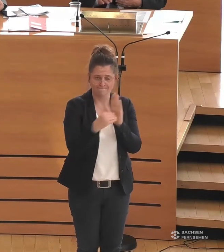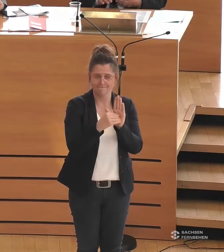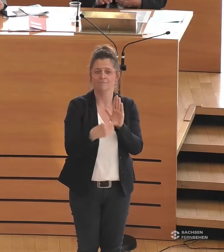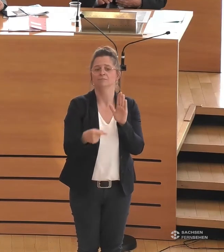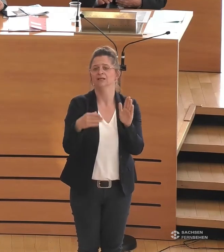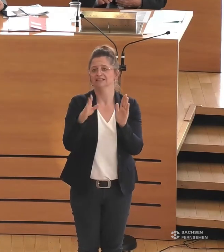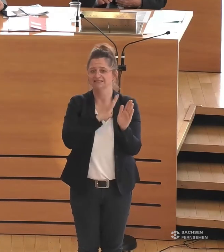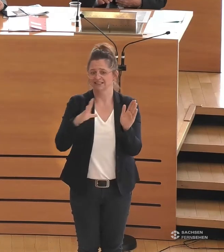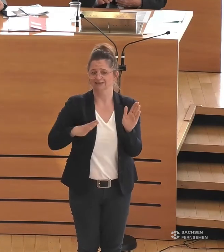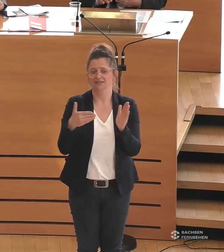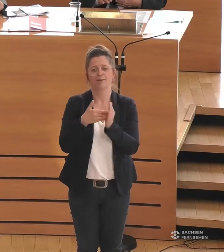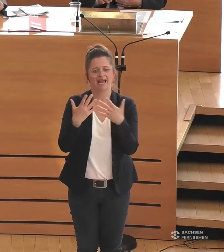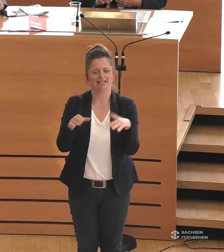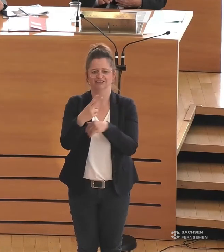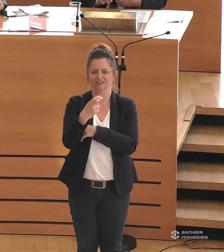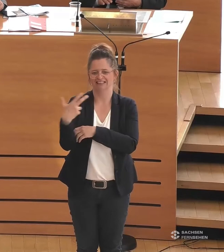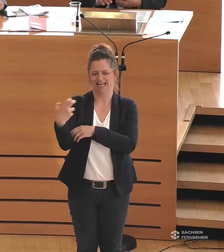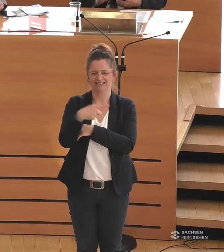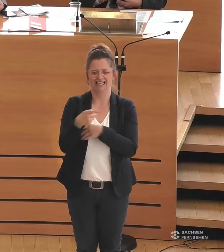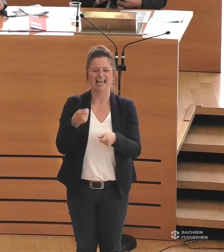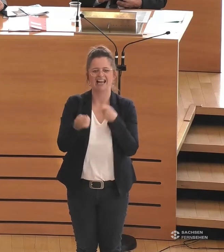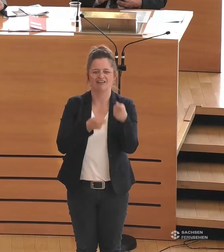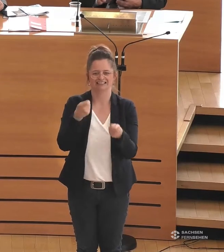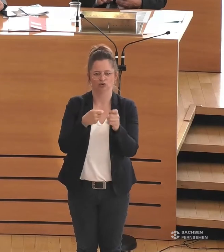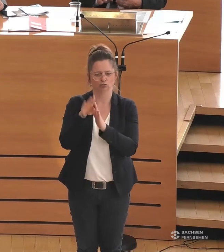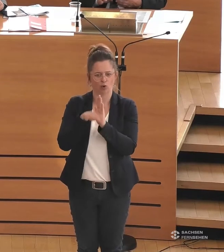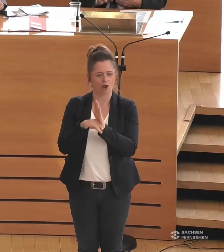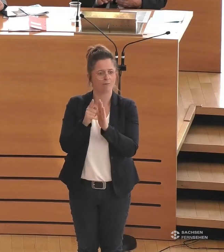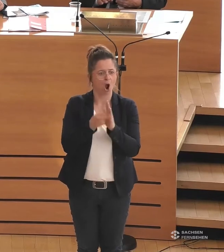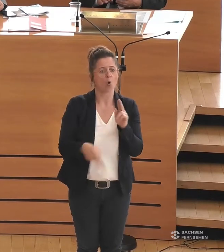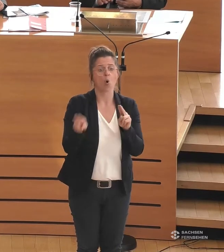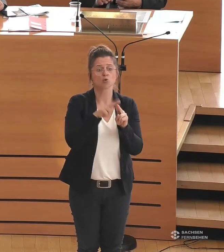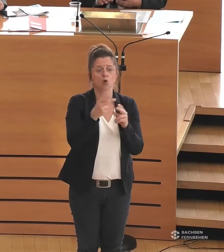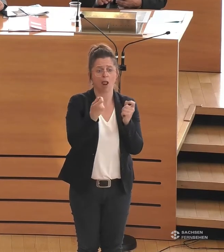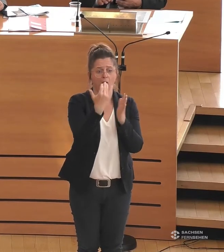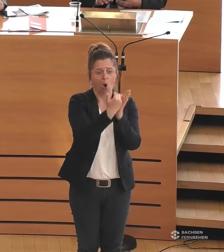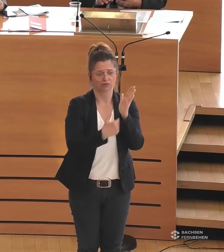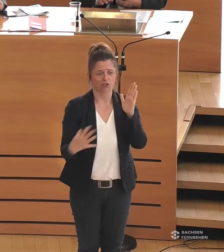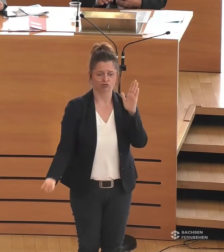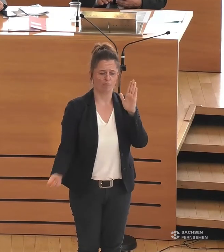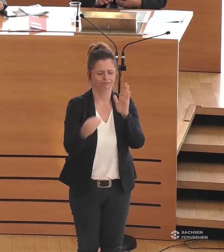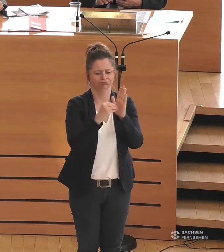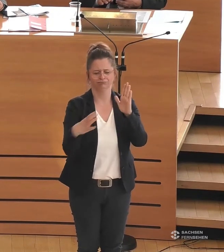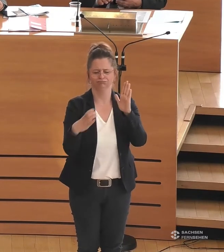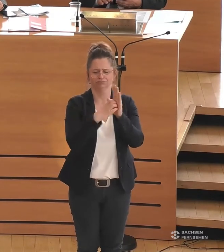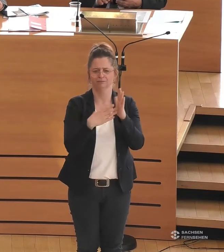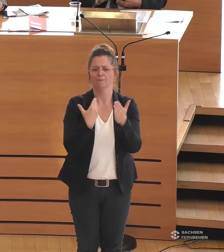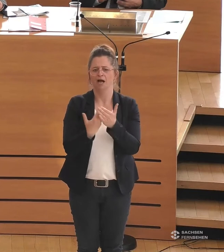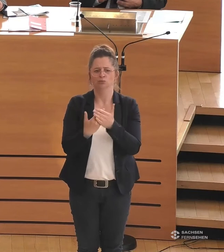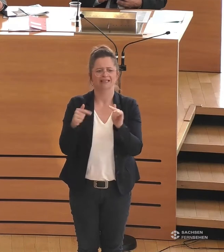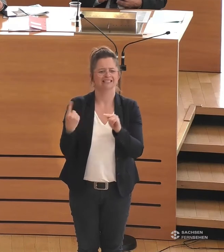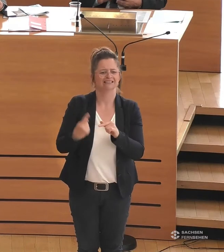2030 angeregt, ein Investitionsprogramm, das mit diesem Doppelhaushalt auch an den Start gegangen ist, wo in diesem Jahr zum Beispiel 3